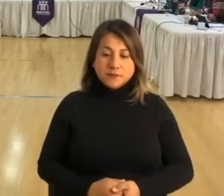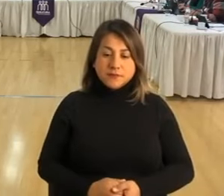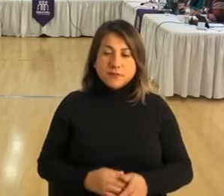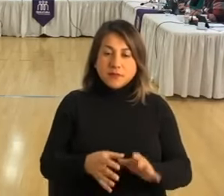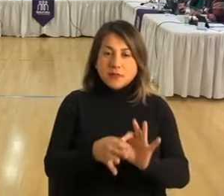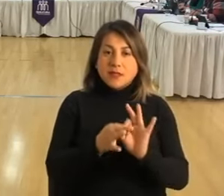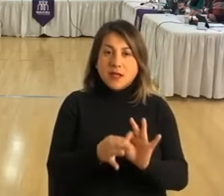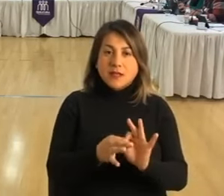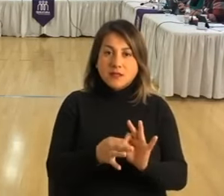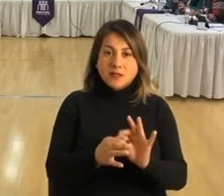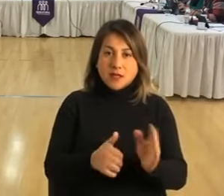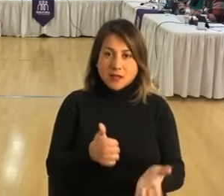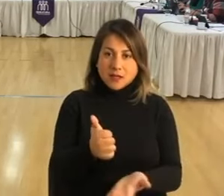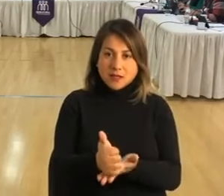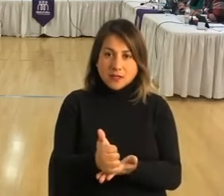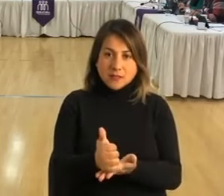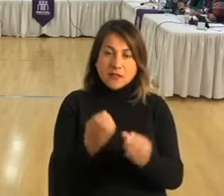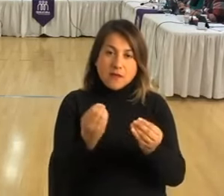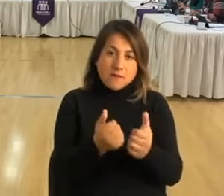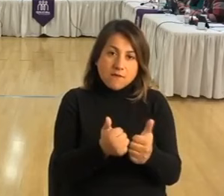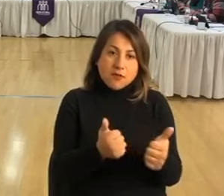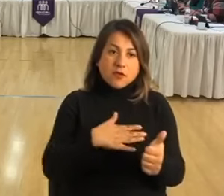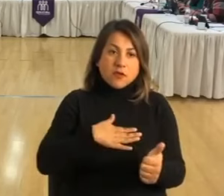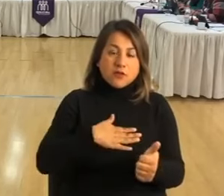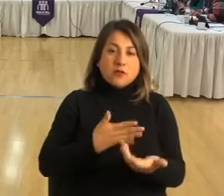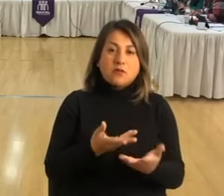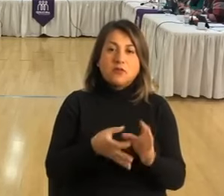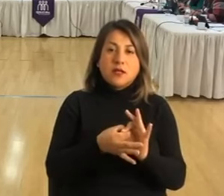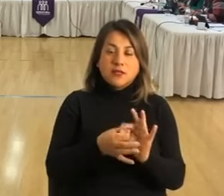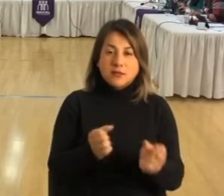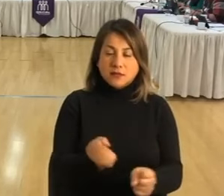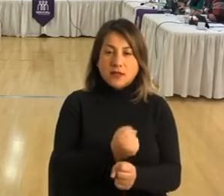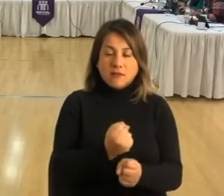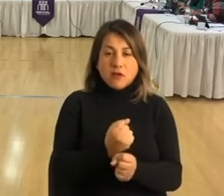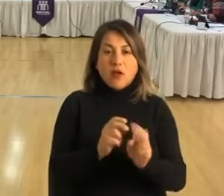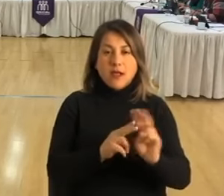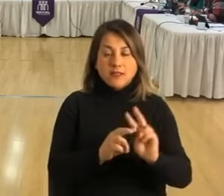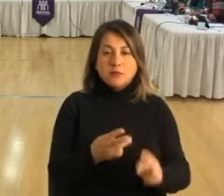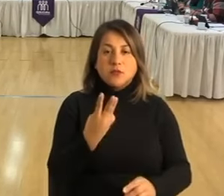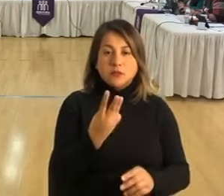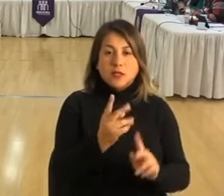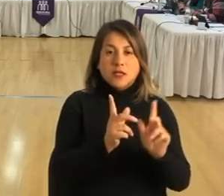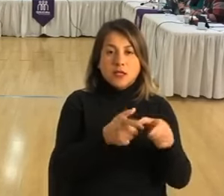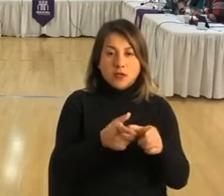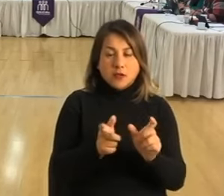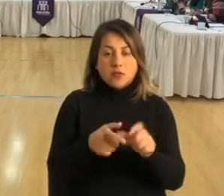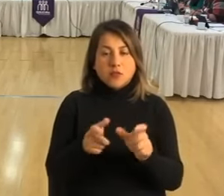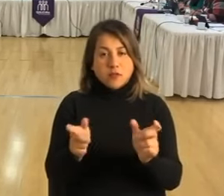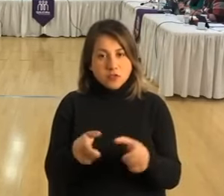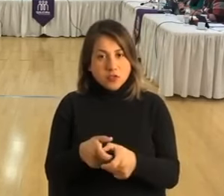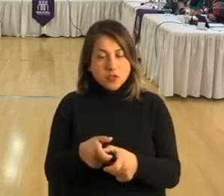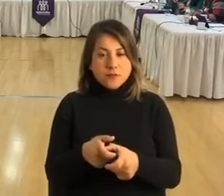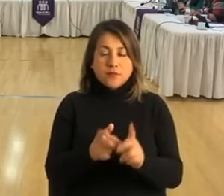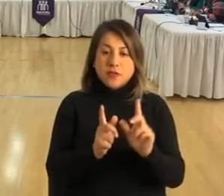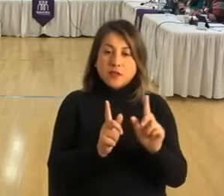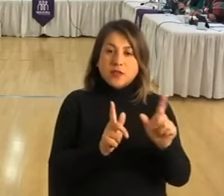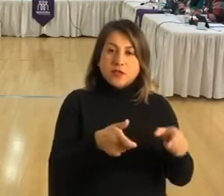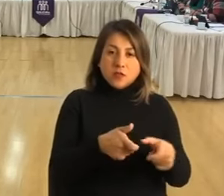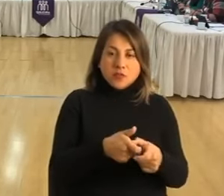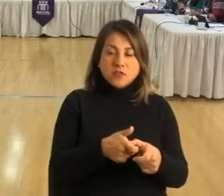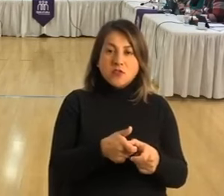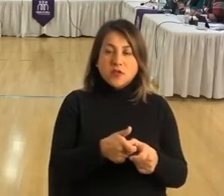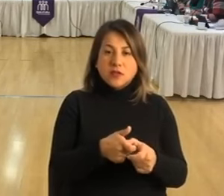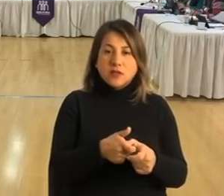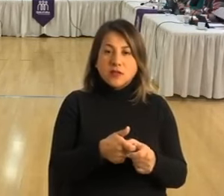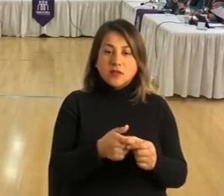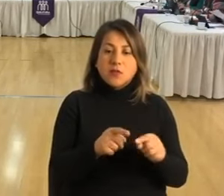Gracias, alcaldesa. Bueno, quiero valorar el trabajo que realizamos en tres comisiones. Fue una comisión que se contribuyó